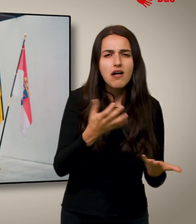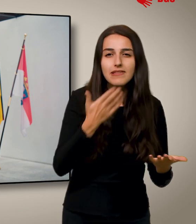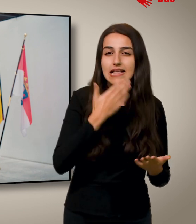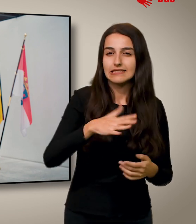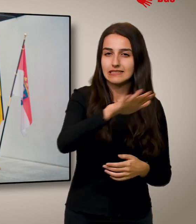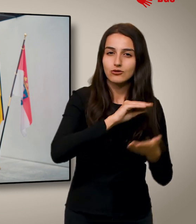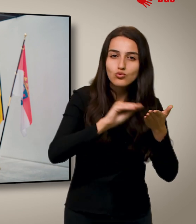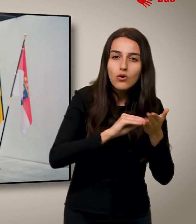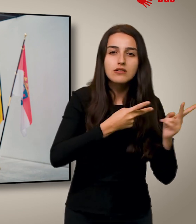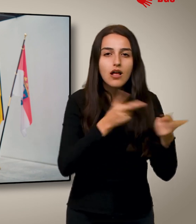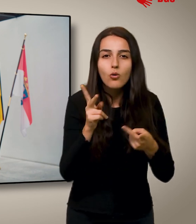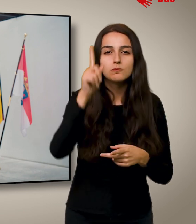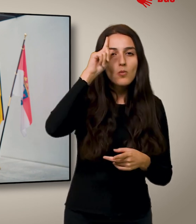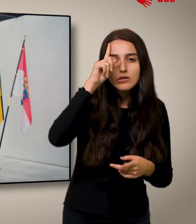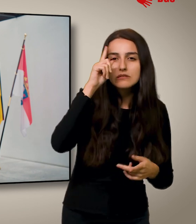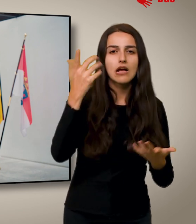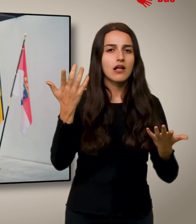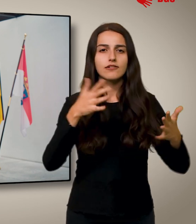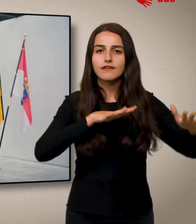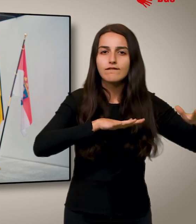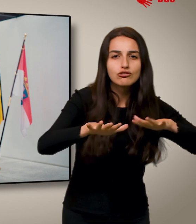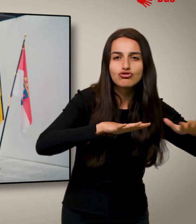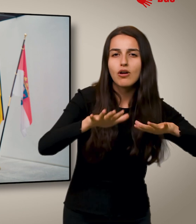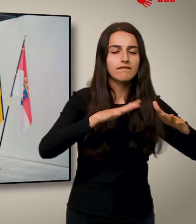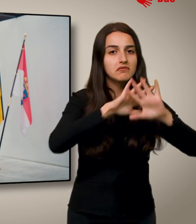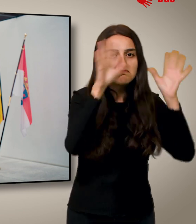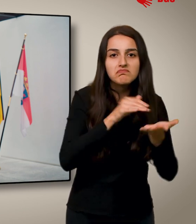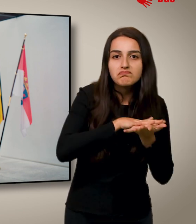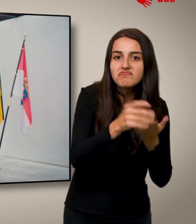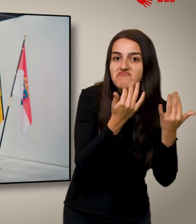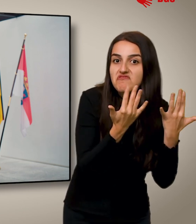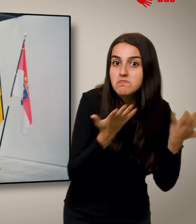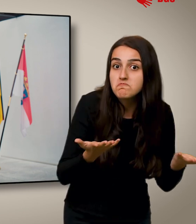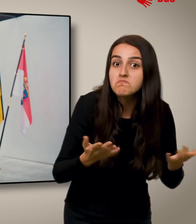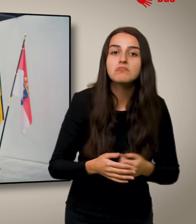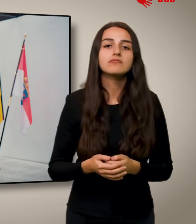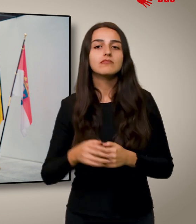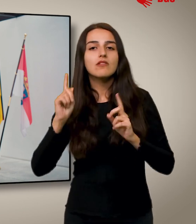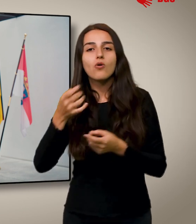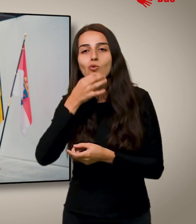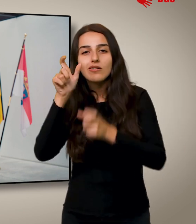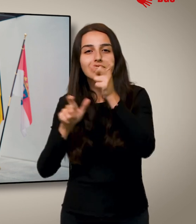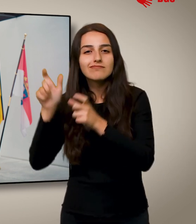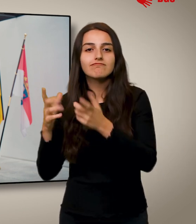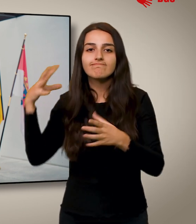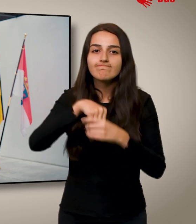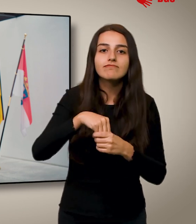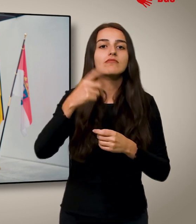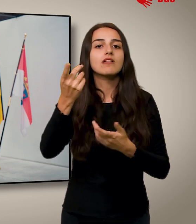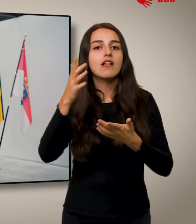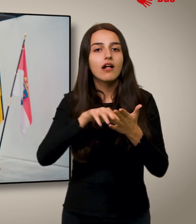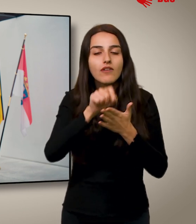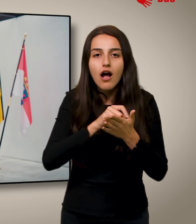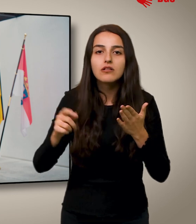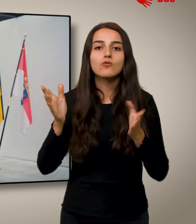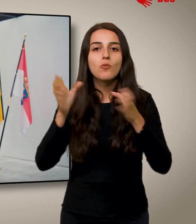gibt Hessen für die Schulen, die Krankenhäuser, die Polizei oder den öffentlichen Nahverkehr aus? Und ab welchem Alter dürfen junge